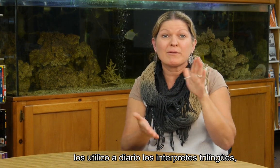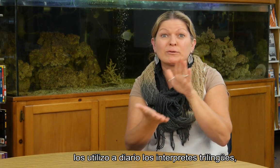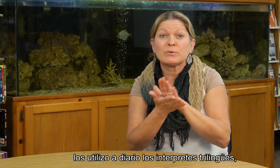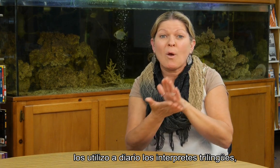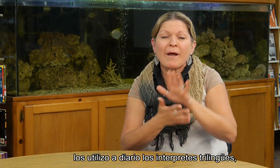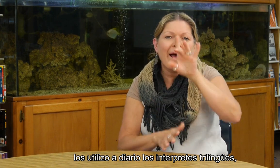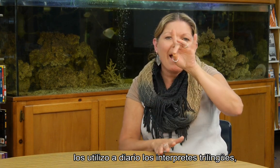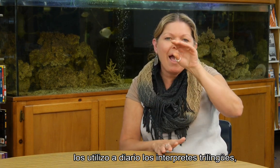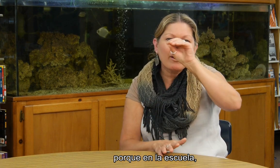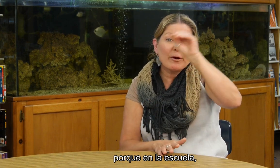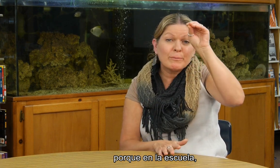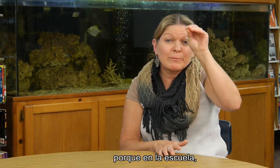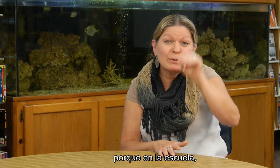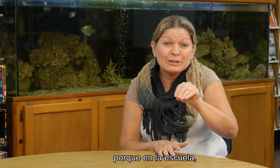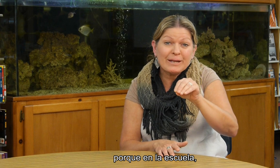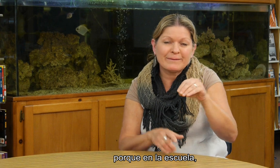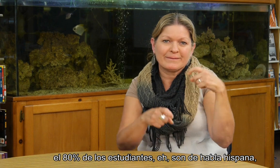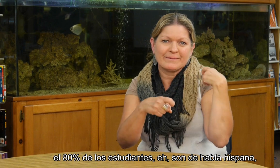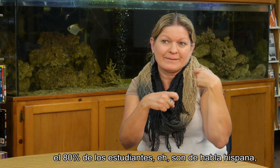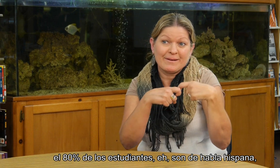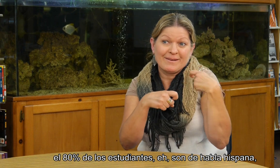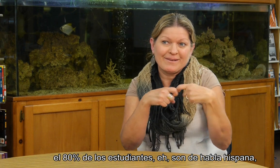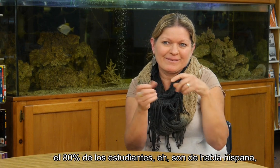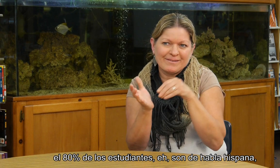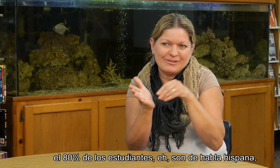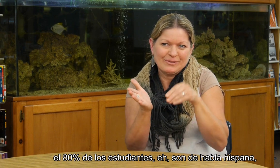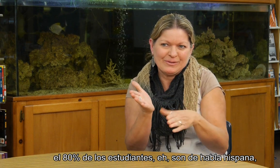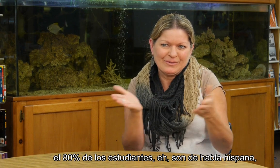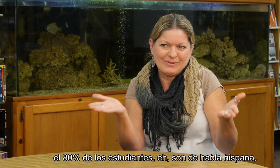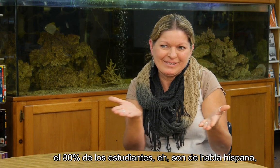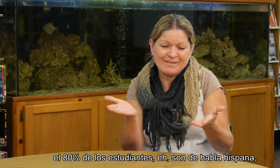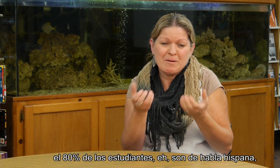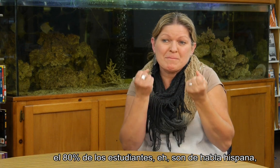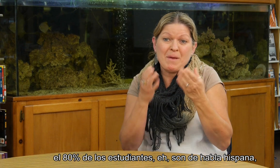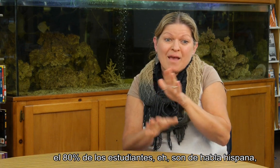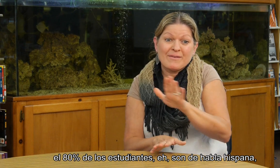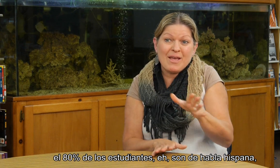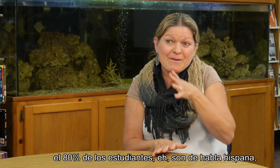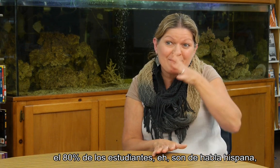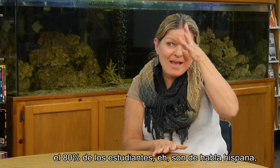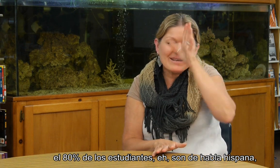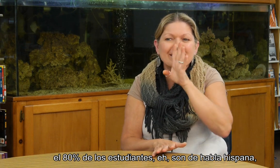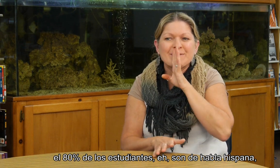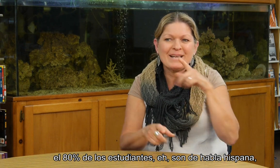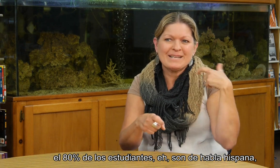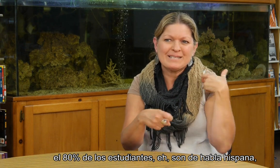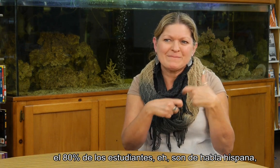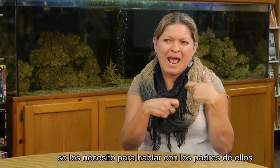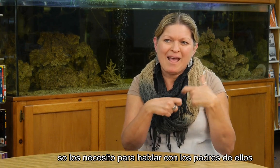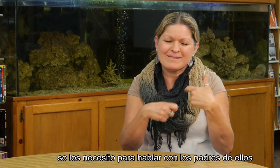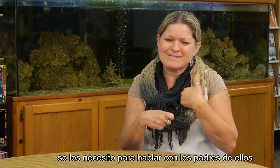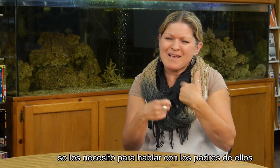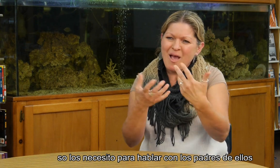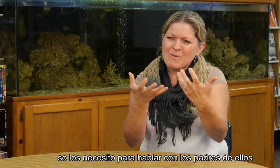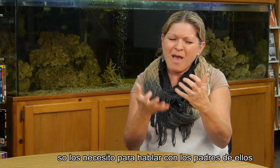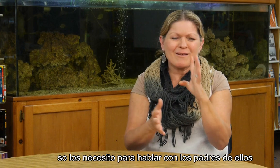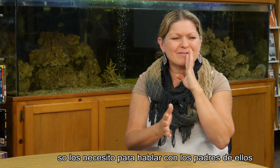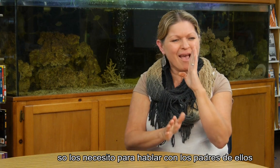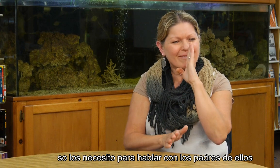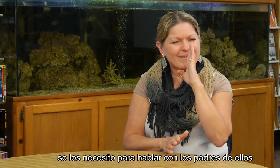trilingües. Porque en la escuela, el 80% de los estudiantes son de habla hispana, o los necesito. Los necesito para hablar